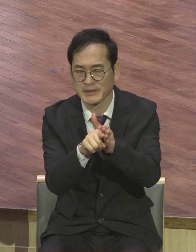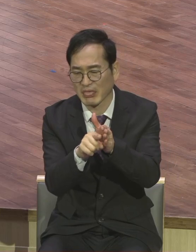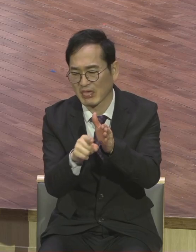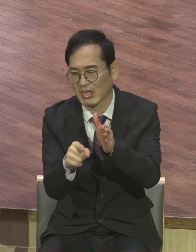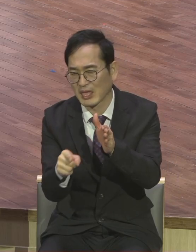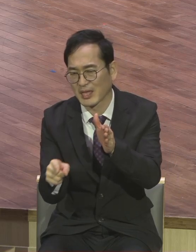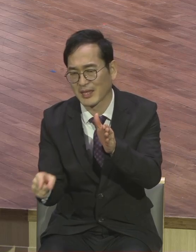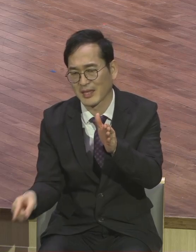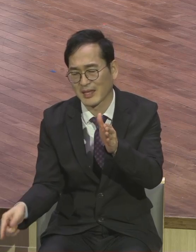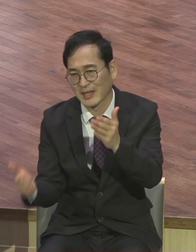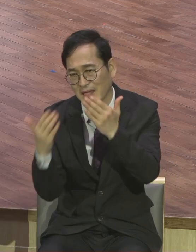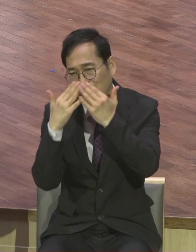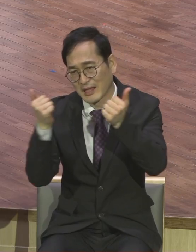속는 겁니다 조급한 거